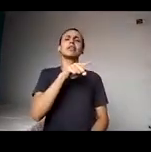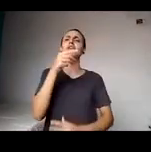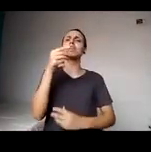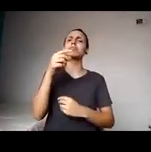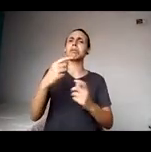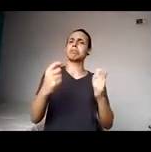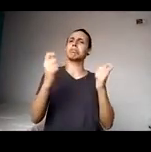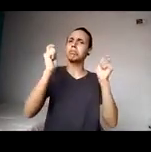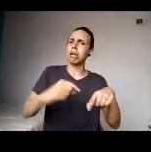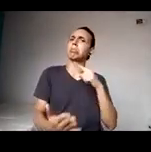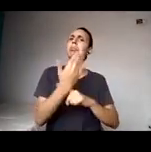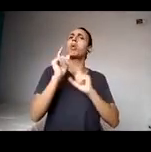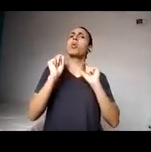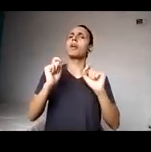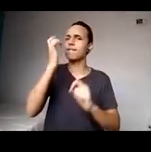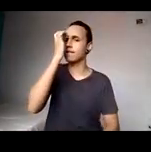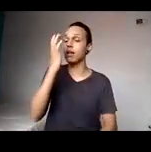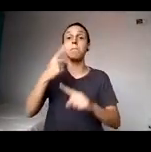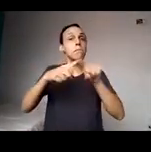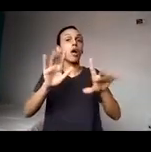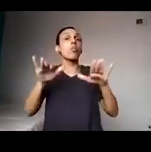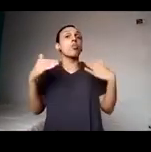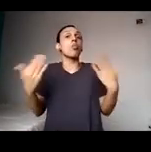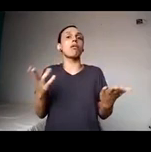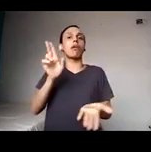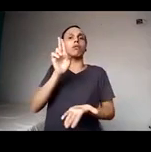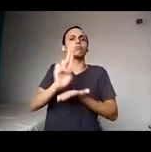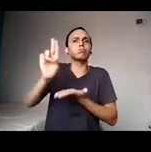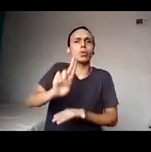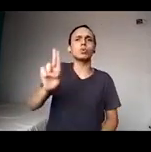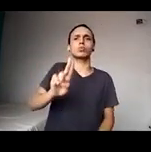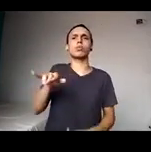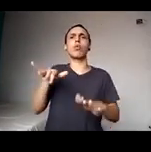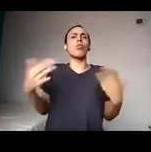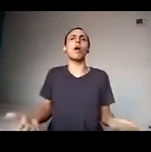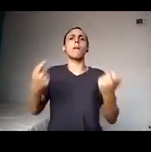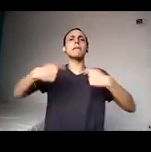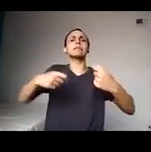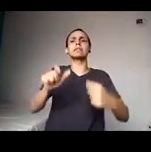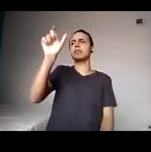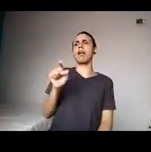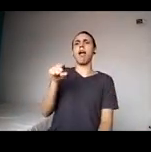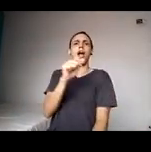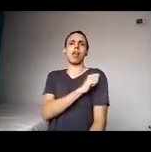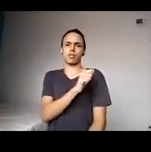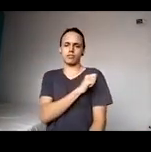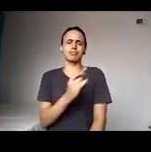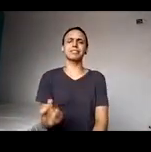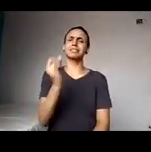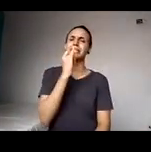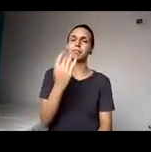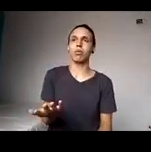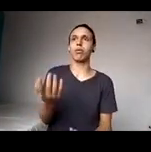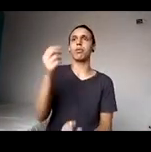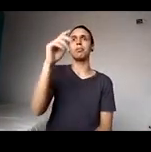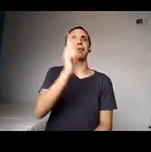facilitar, mas entender qual a funcionalidade, qual a necessidade daquele aluno, no caso, se colocou aluno, mas também